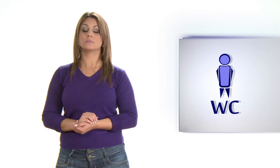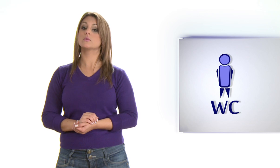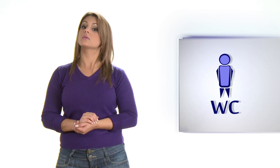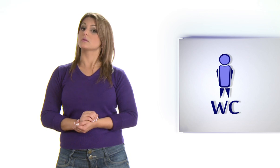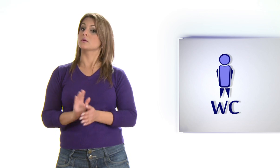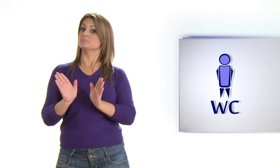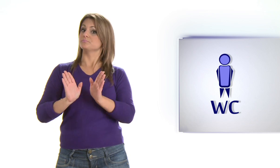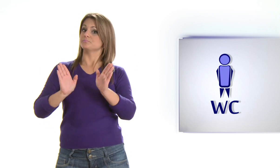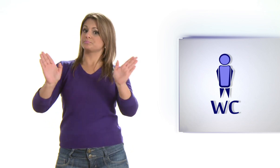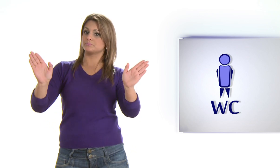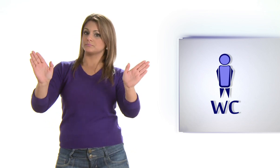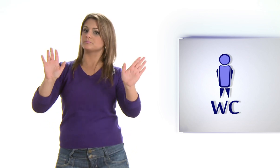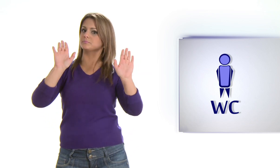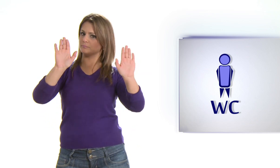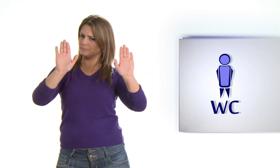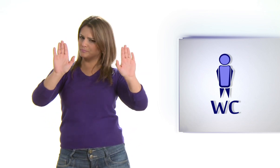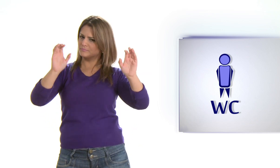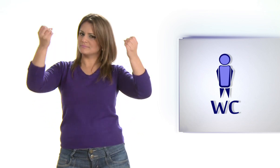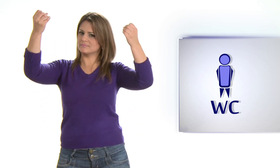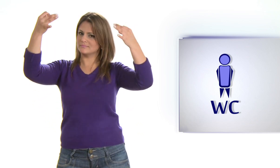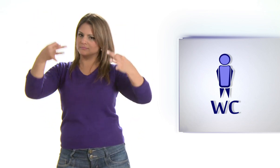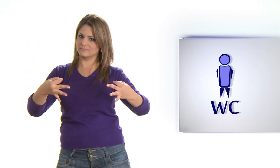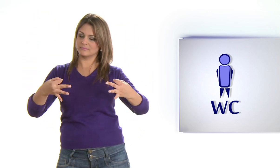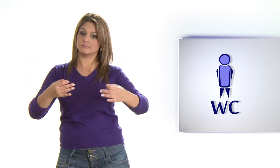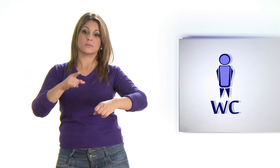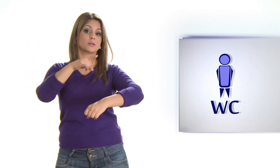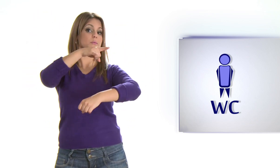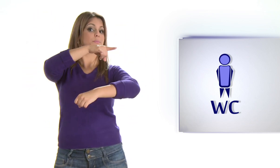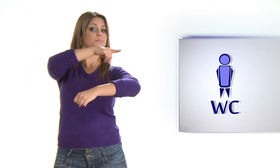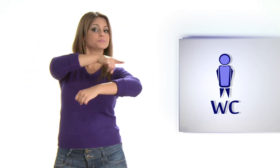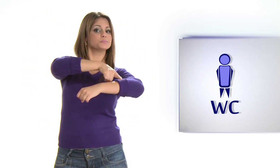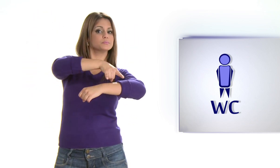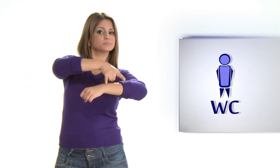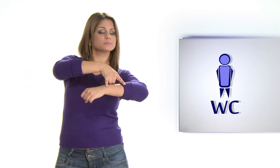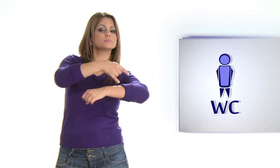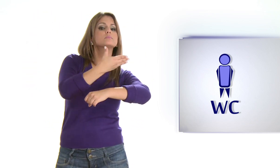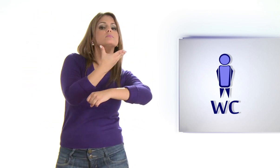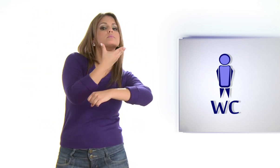Tem dois tipos diferentes. Banheiro masculino